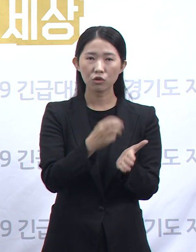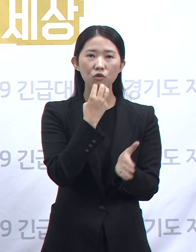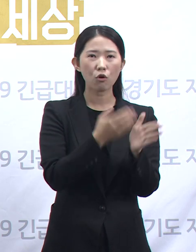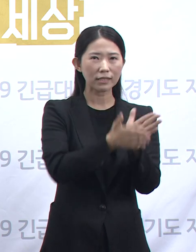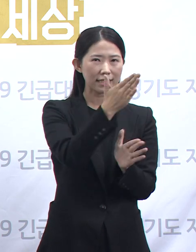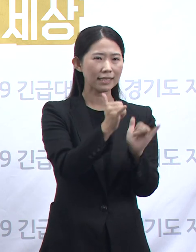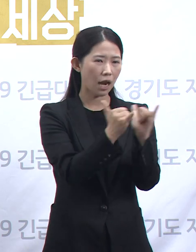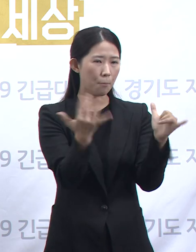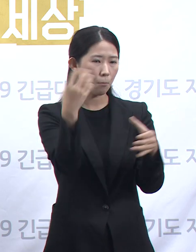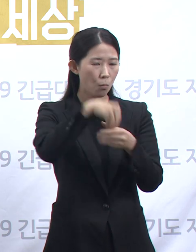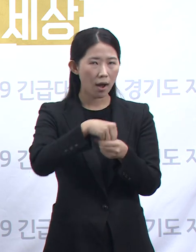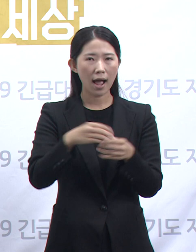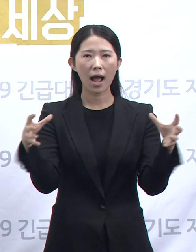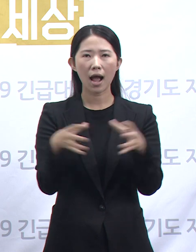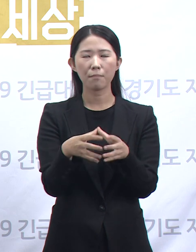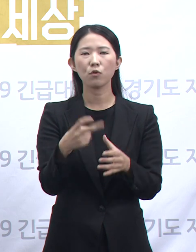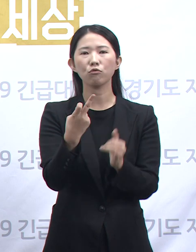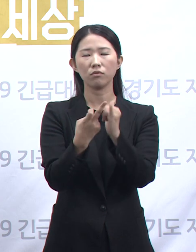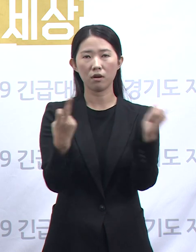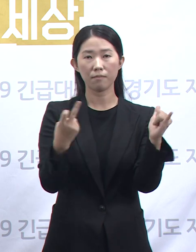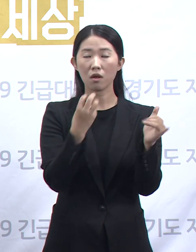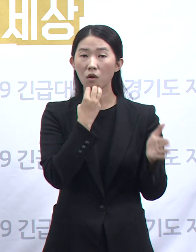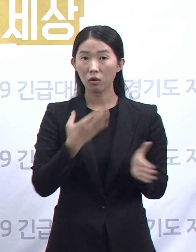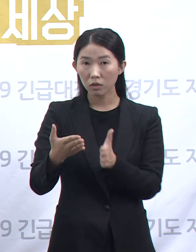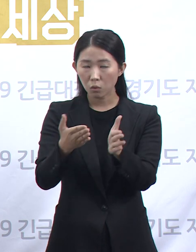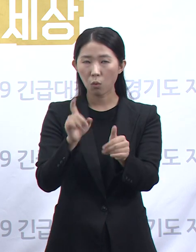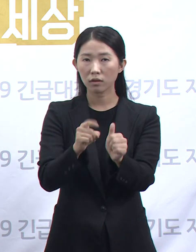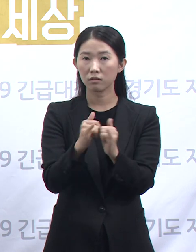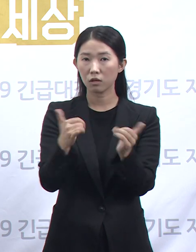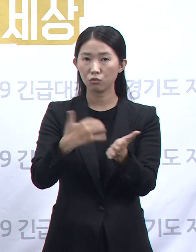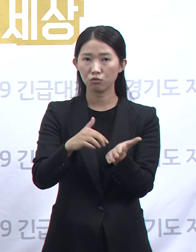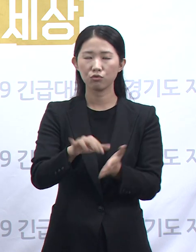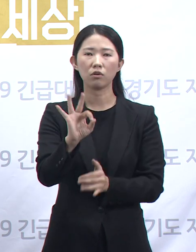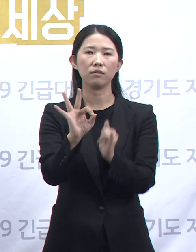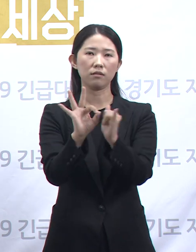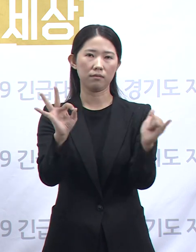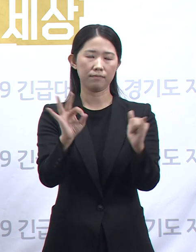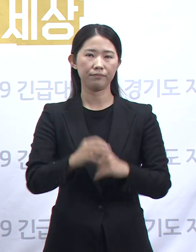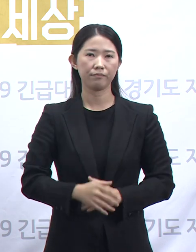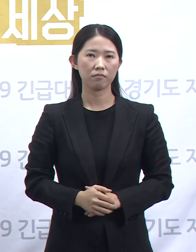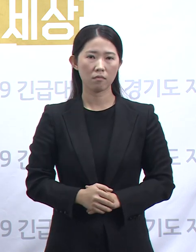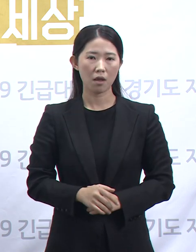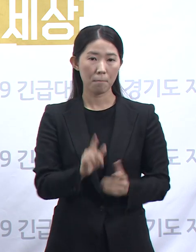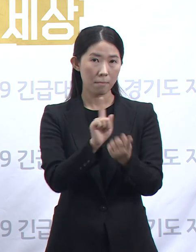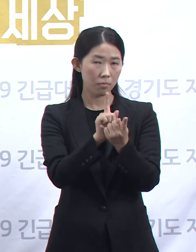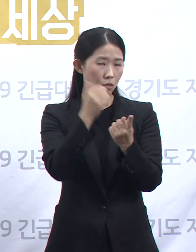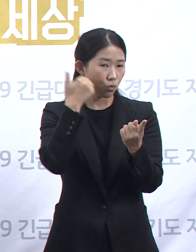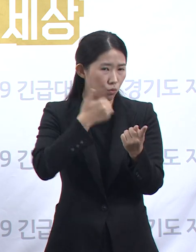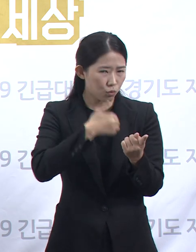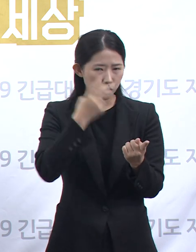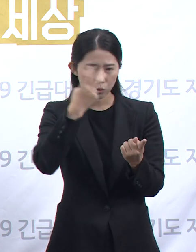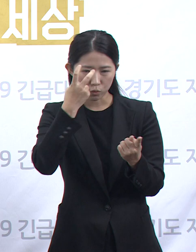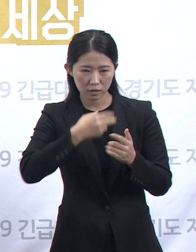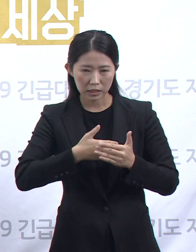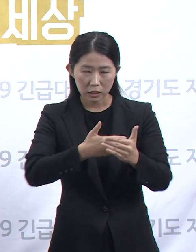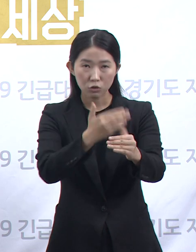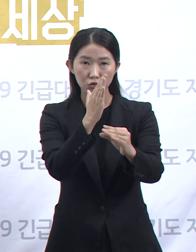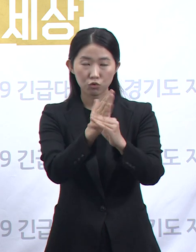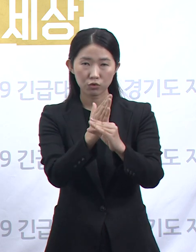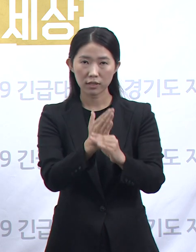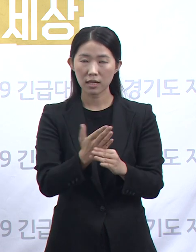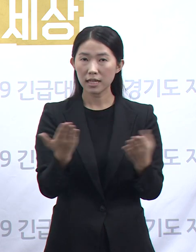총 12명이며, 이 중 도내 확진자는 10명입니다. 확진자들에 대한 역학조사를 진행 중으로 이들의